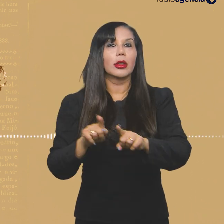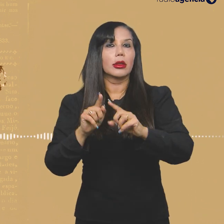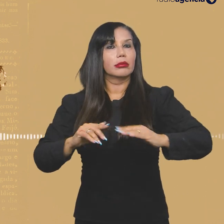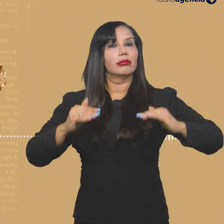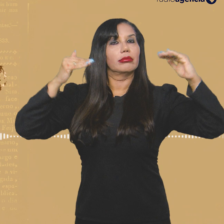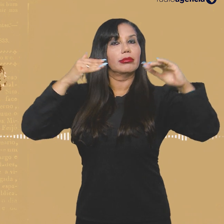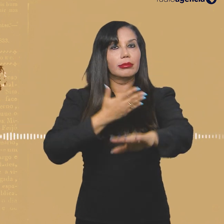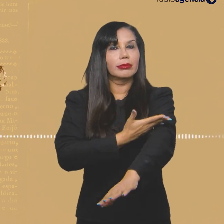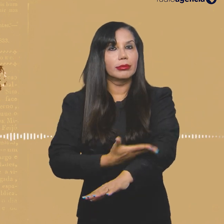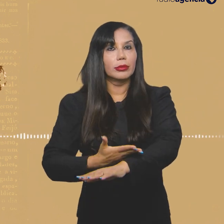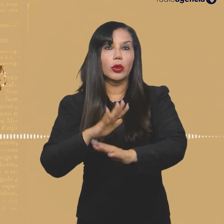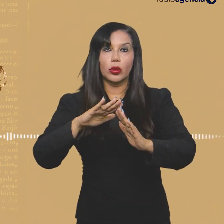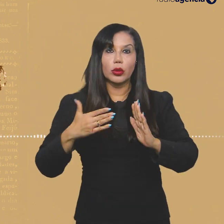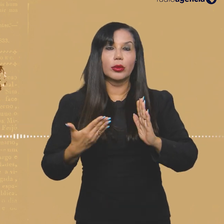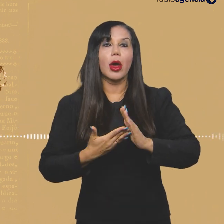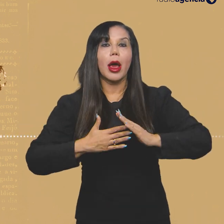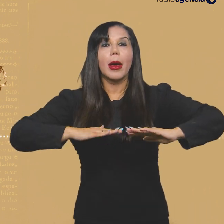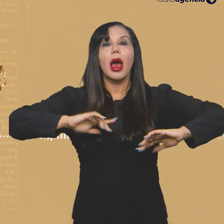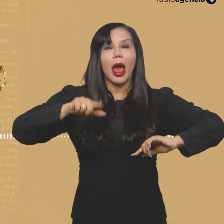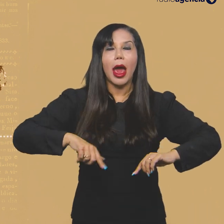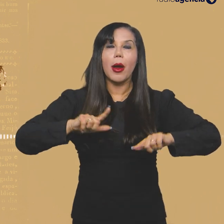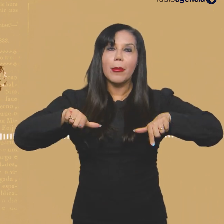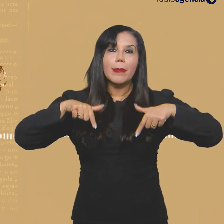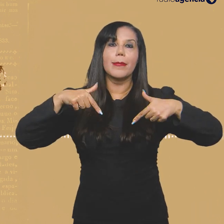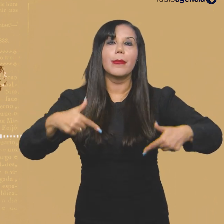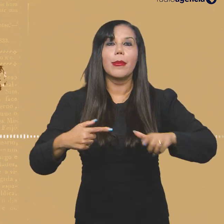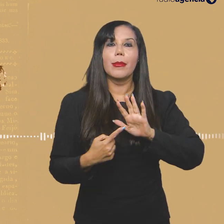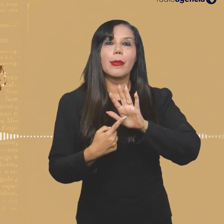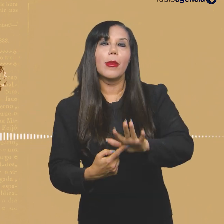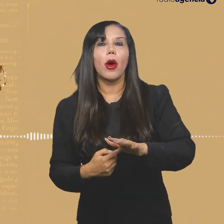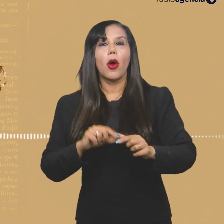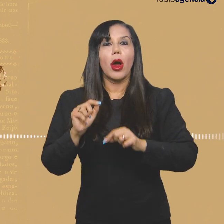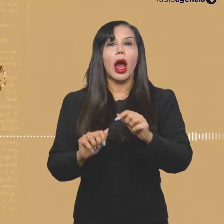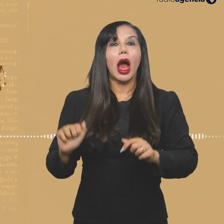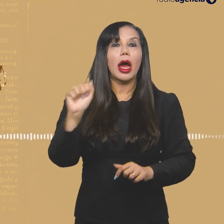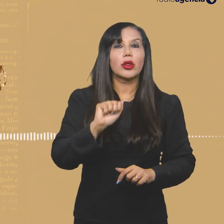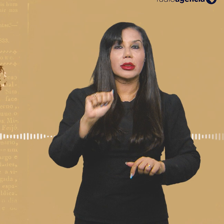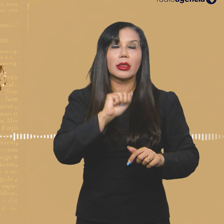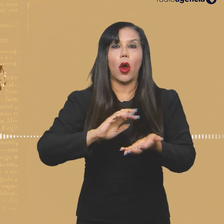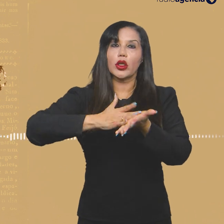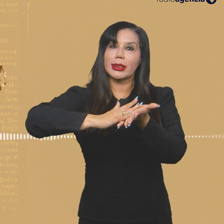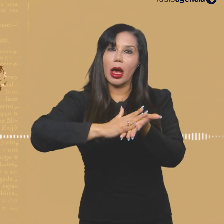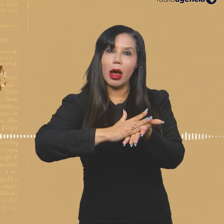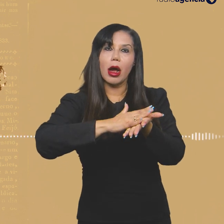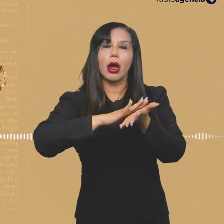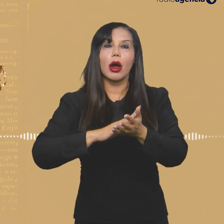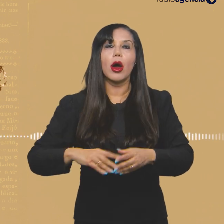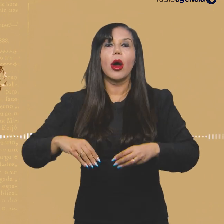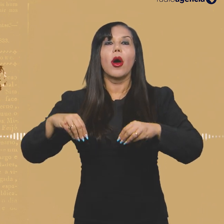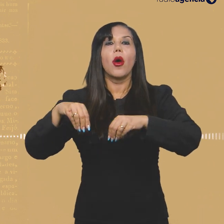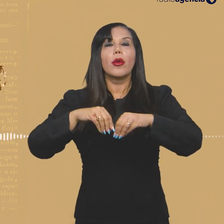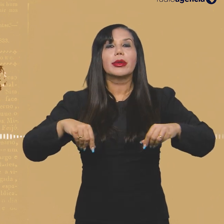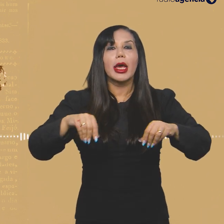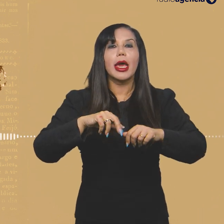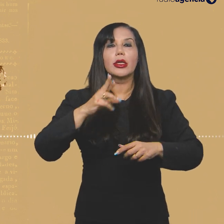racismo e o supremacismo branco. O quilombismo se manifesta na forma de associações como escolas de samba,